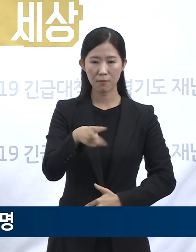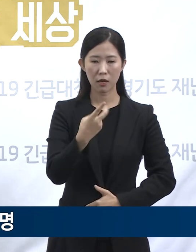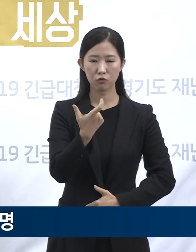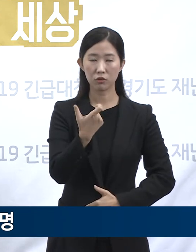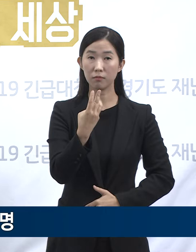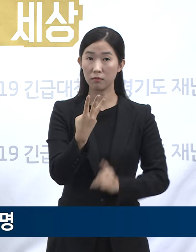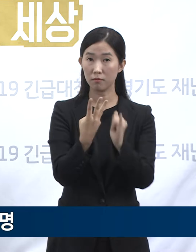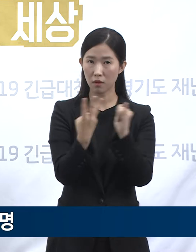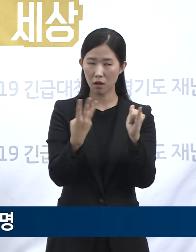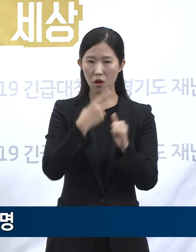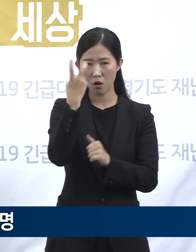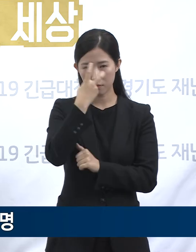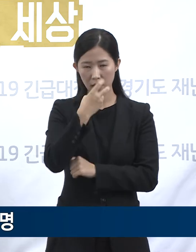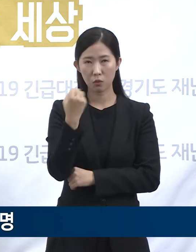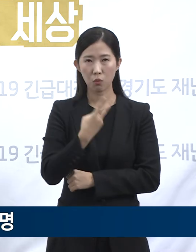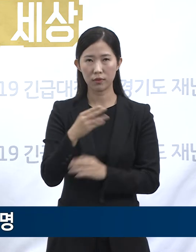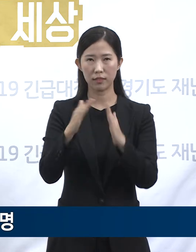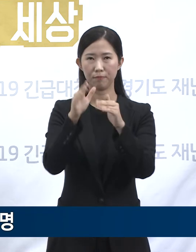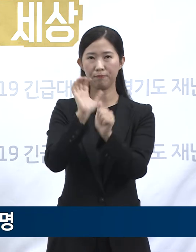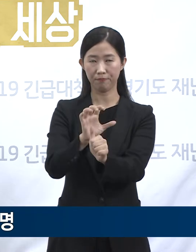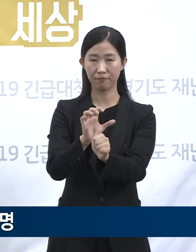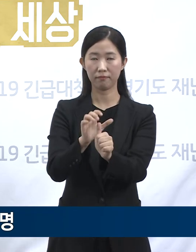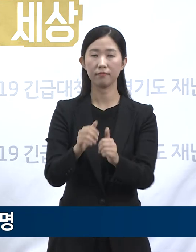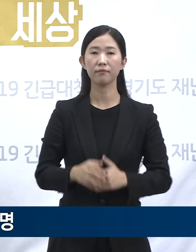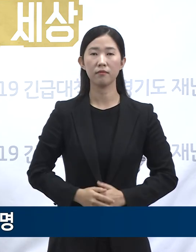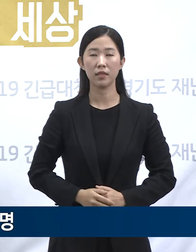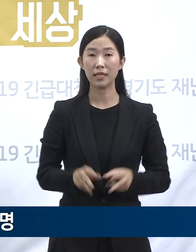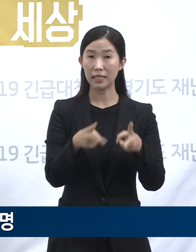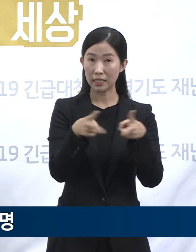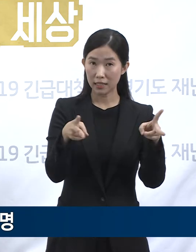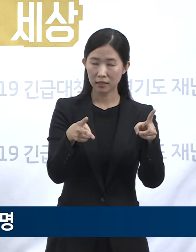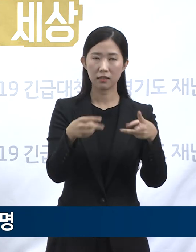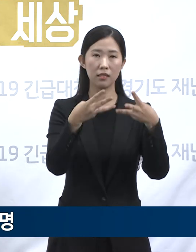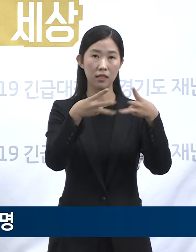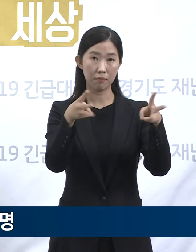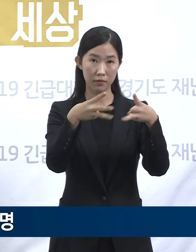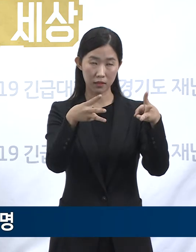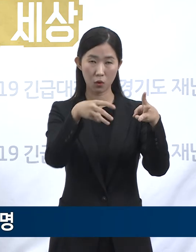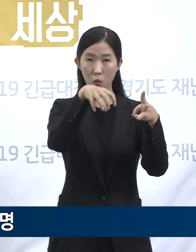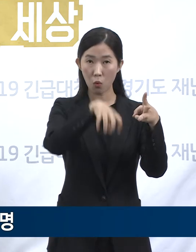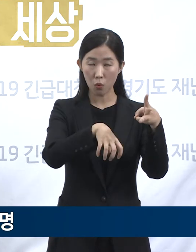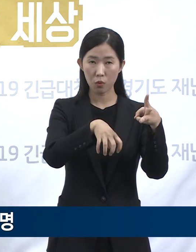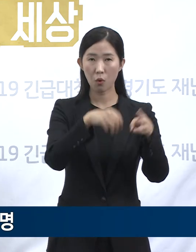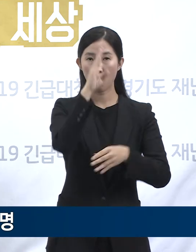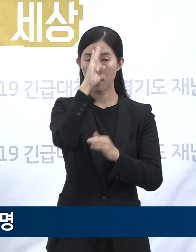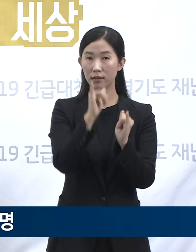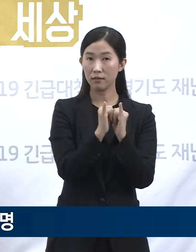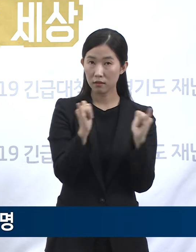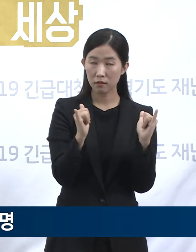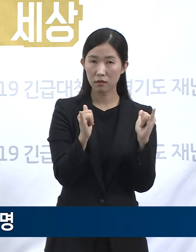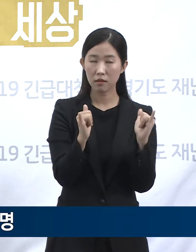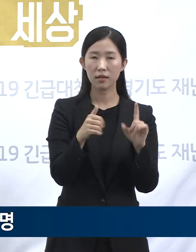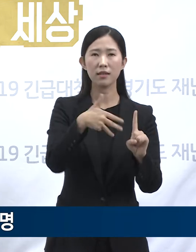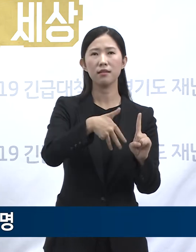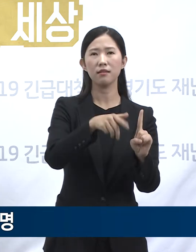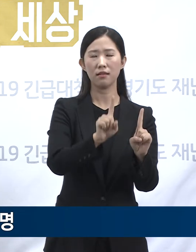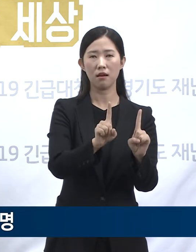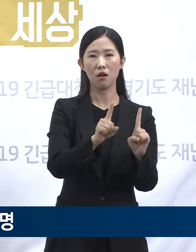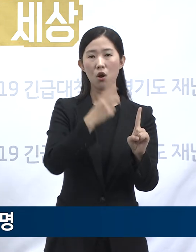및 자가격리 조치하였습니다. 또한 2층 병동과 3층 병동에 있던 환자들도 1차